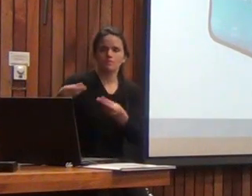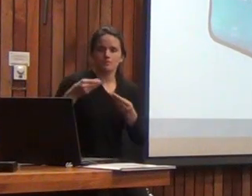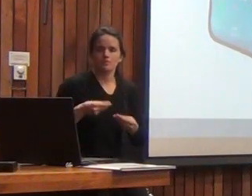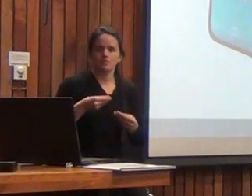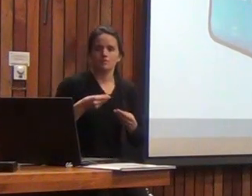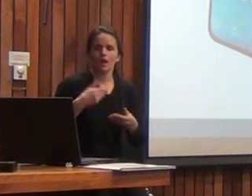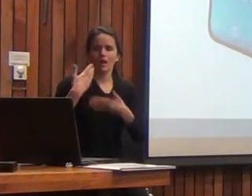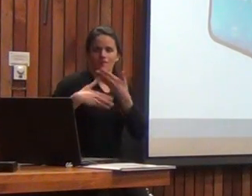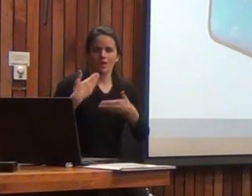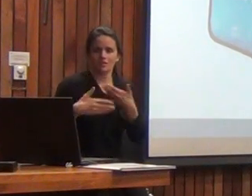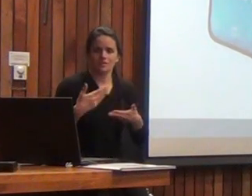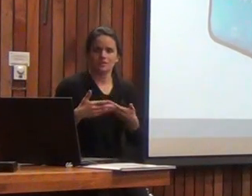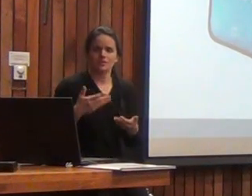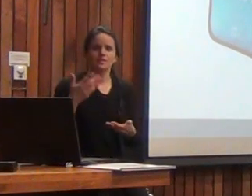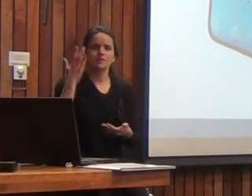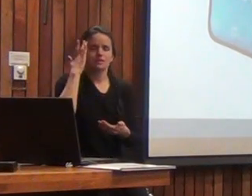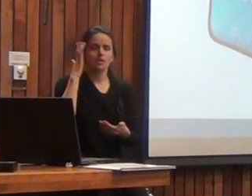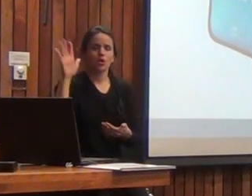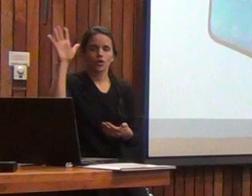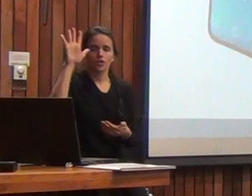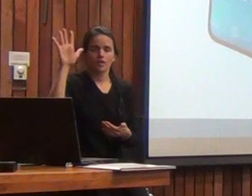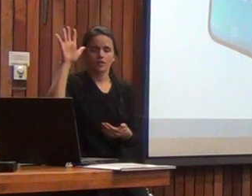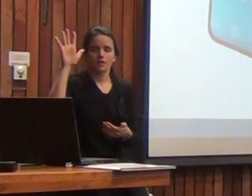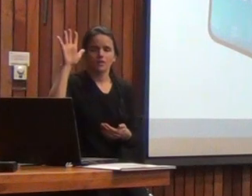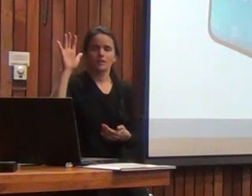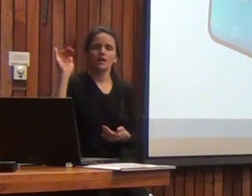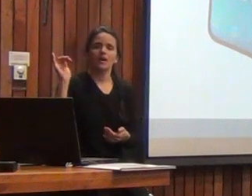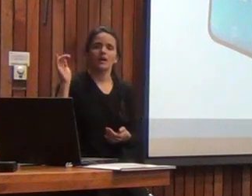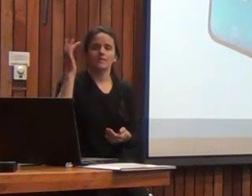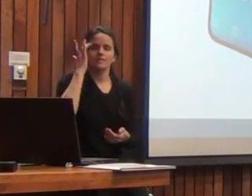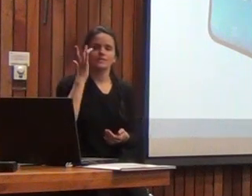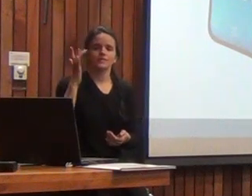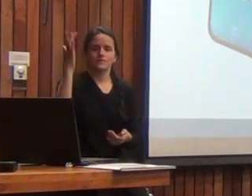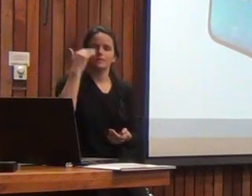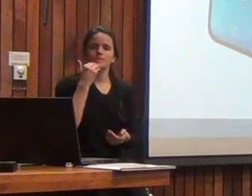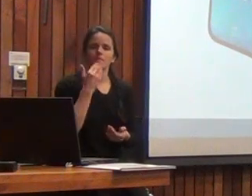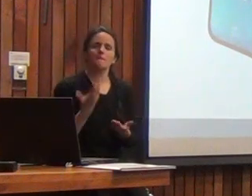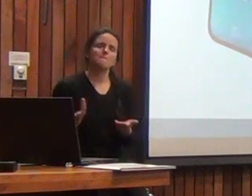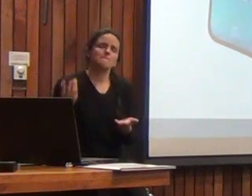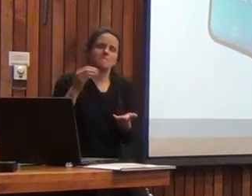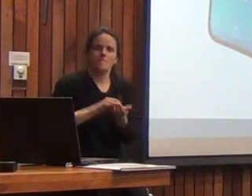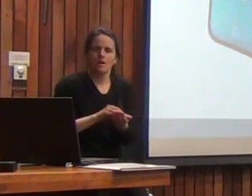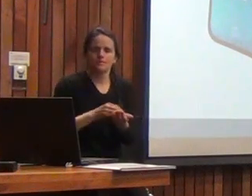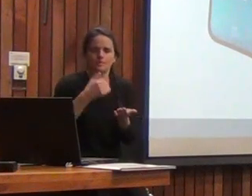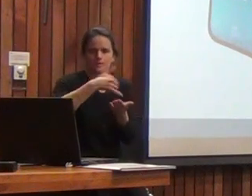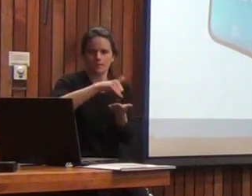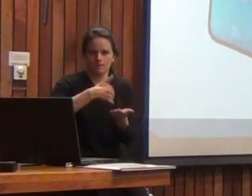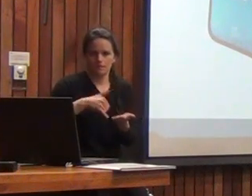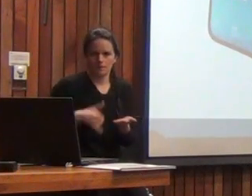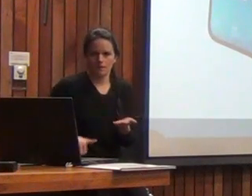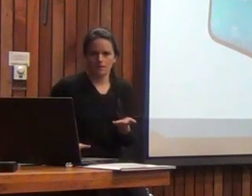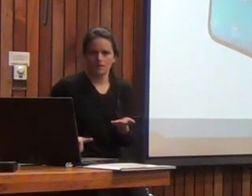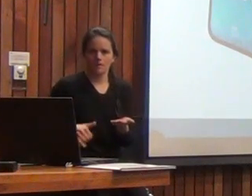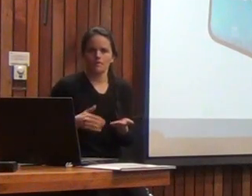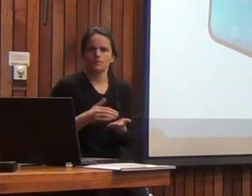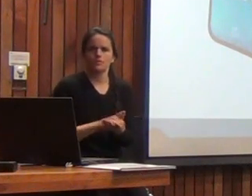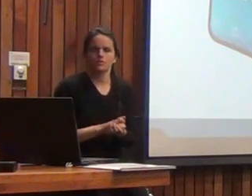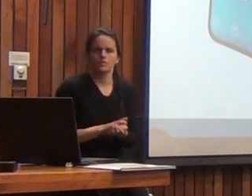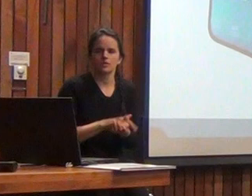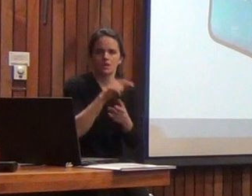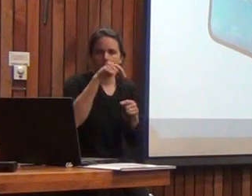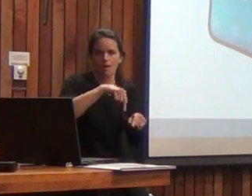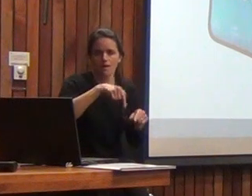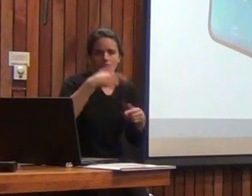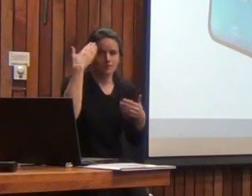la teoría de inteligencia hay muchos más indicadores de utilidad clínica acá los clínicos